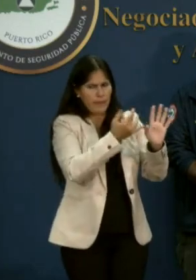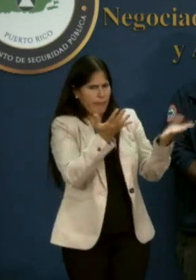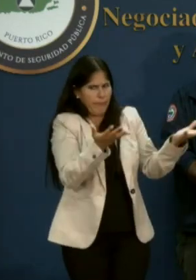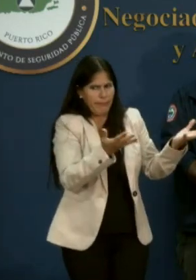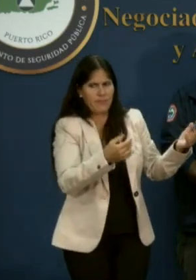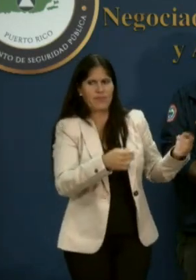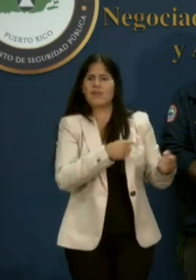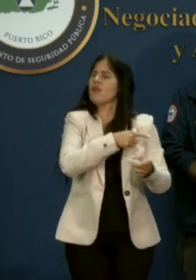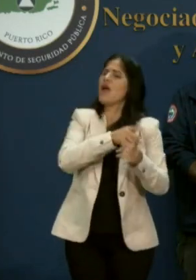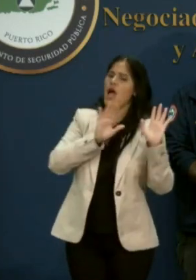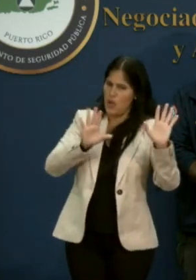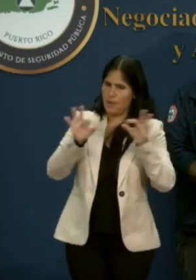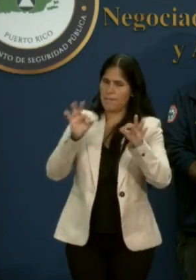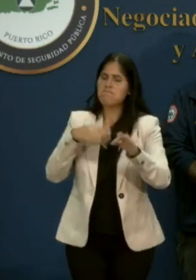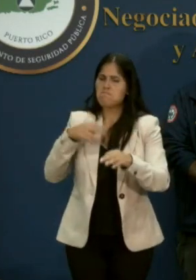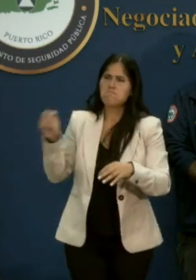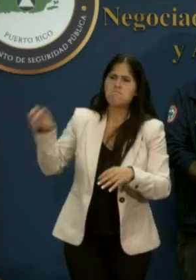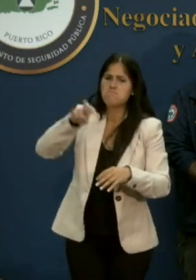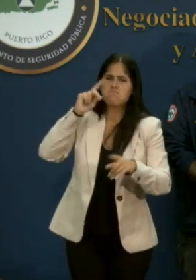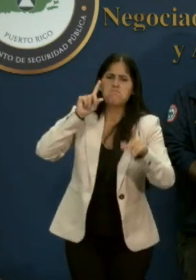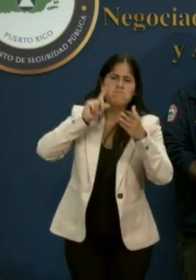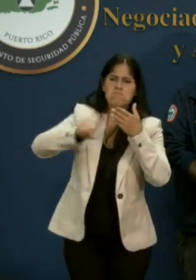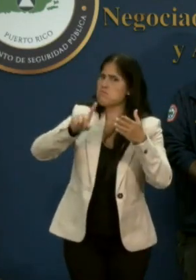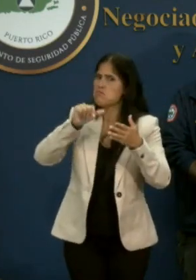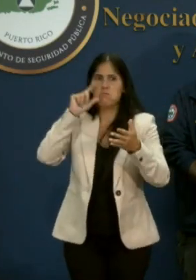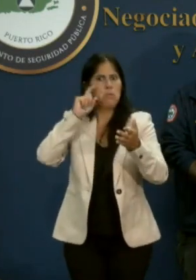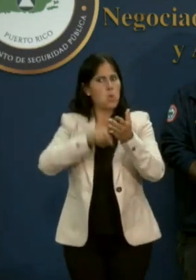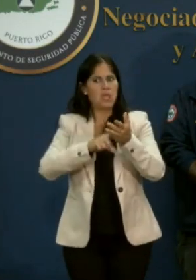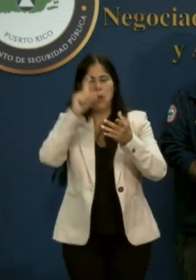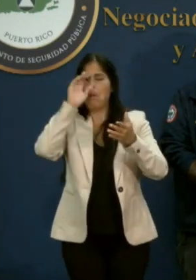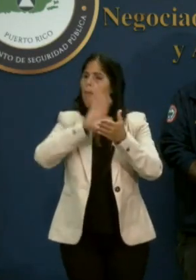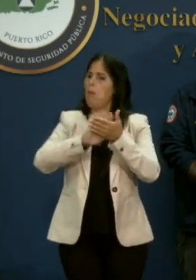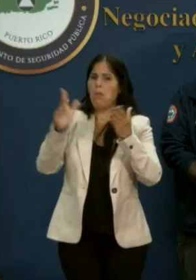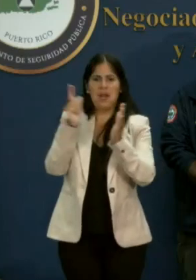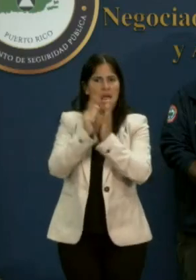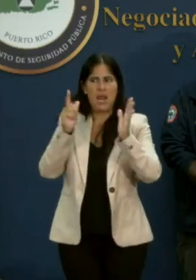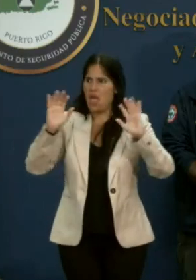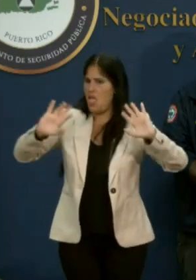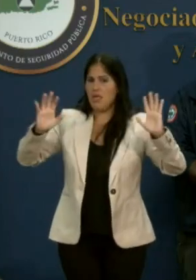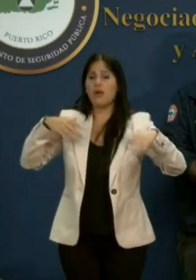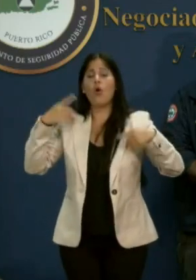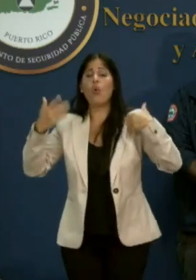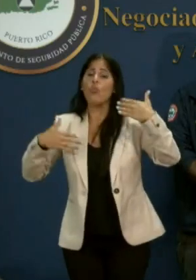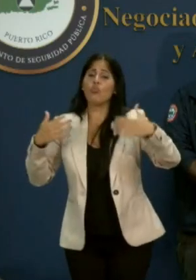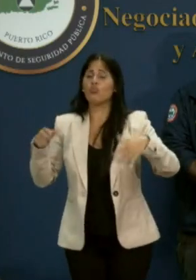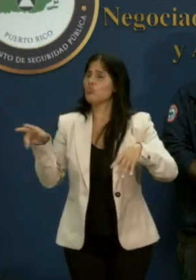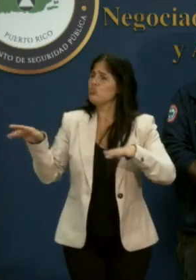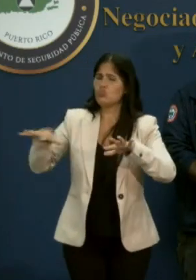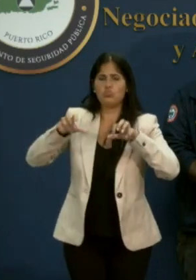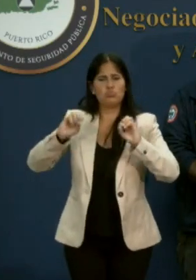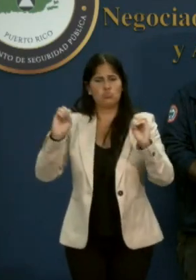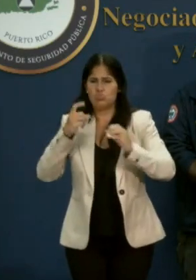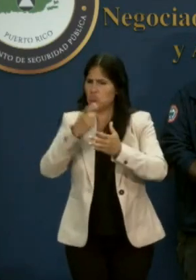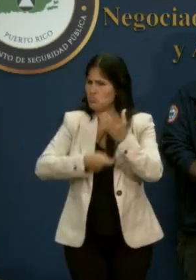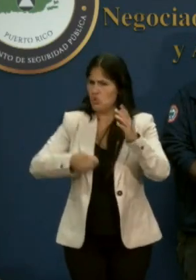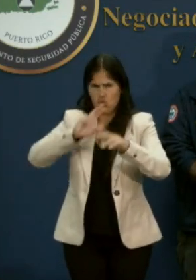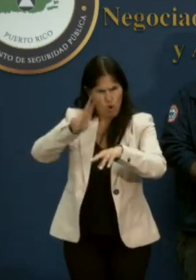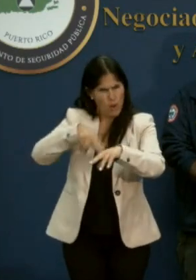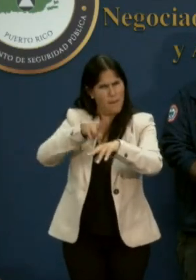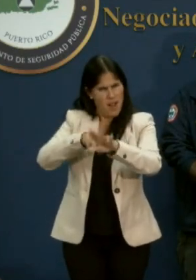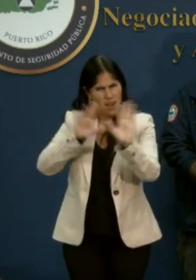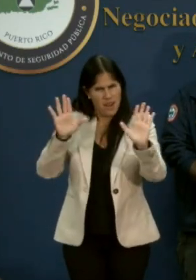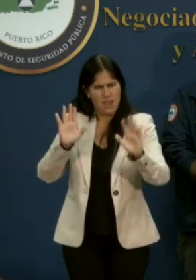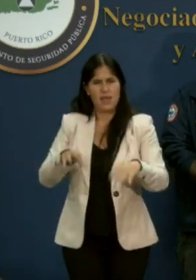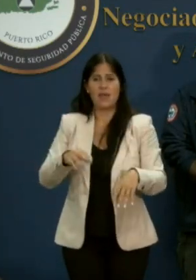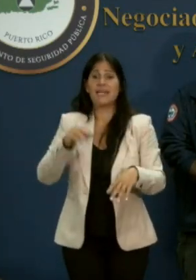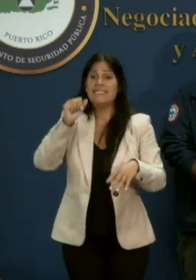que hemos hecho, no identificamos violaciones propiamente de la orden de congelación, todo ha transcurrido con normalidad. Sí